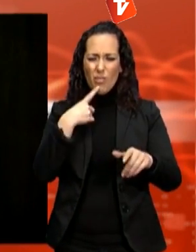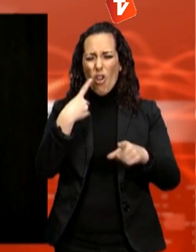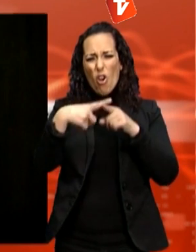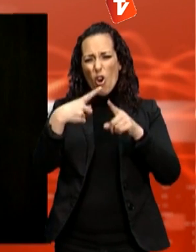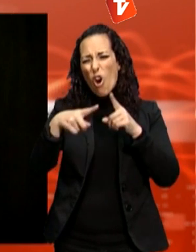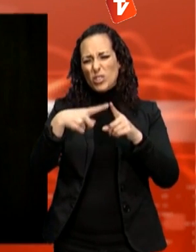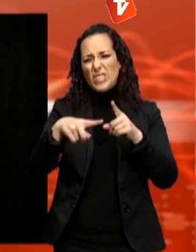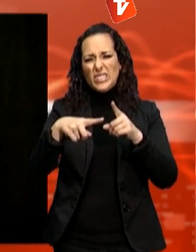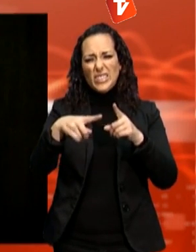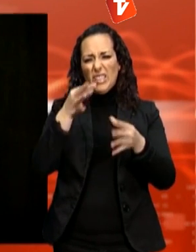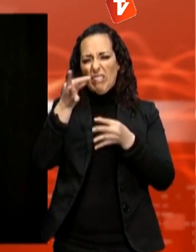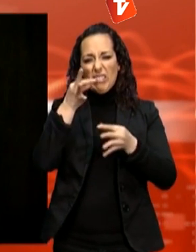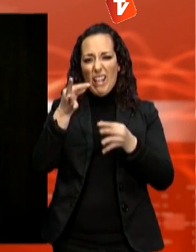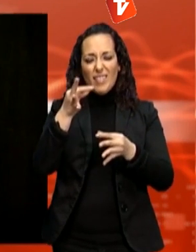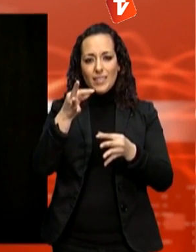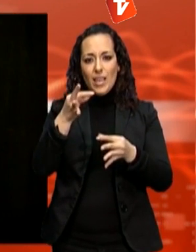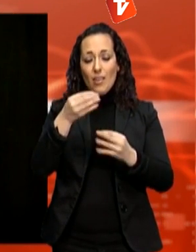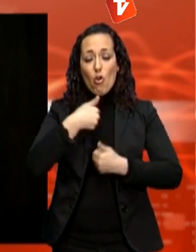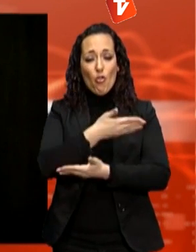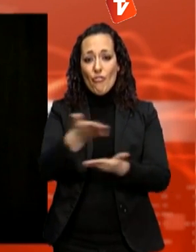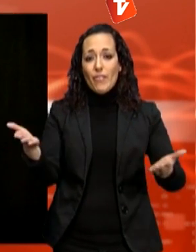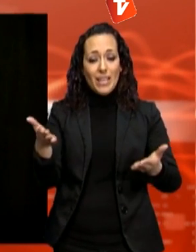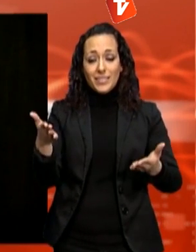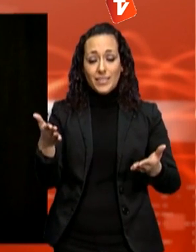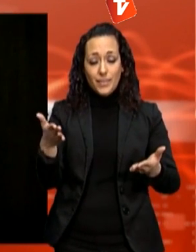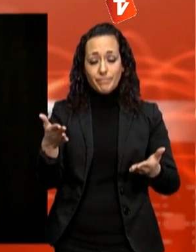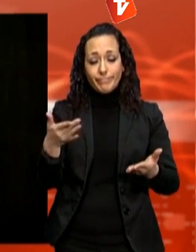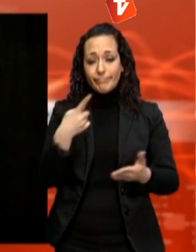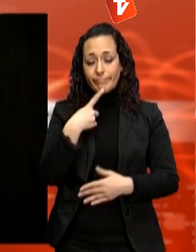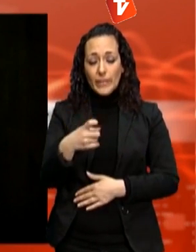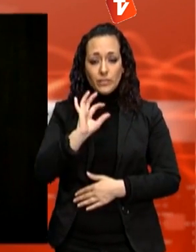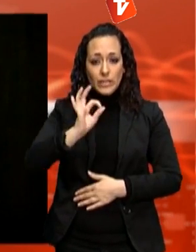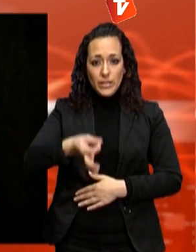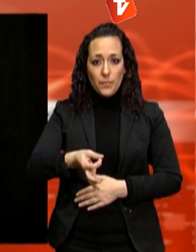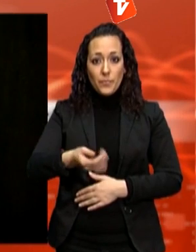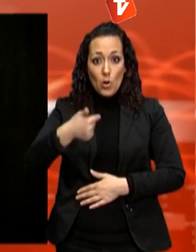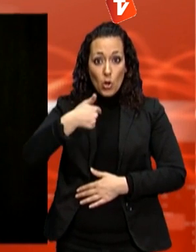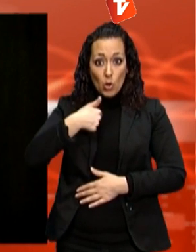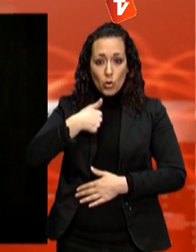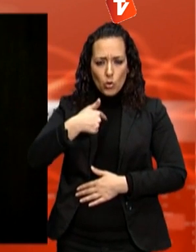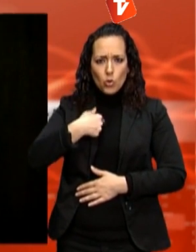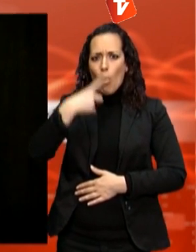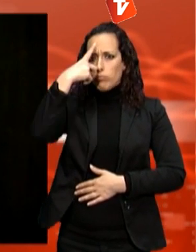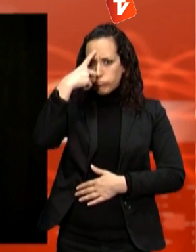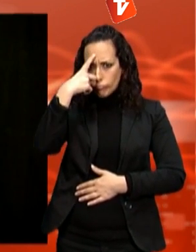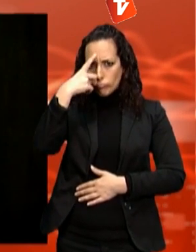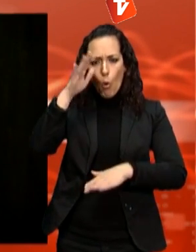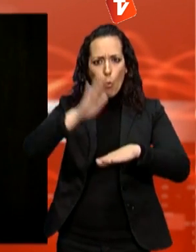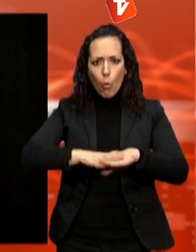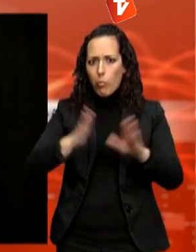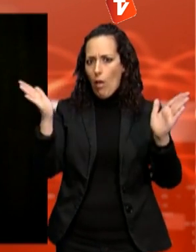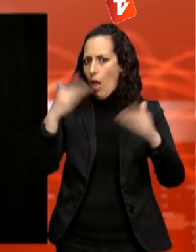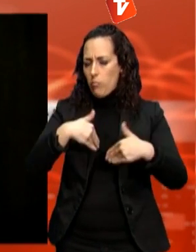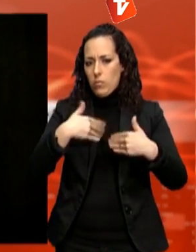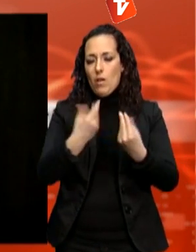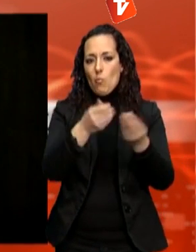Nosaltres, el PSC, en referència al cas Mercuri, creiem en la innocència dels nostres companys i reclamem el valor de la presunció